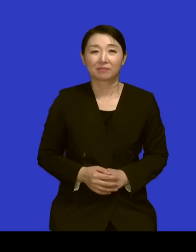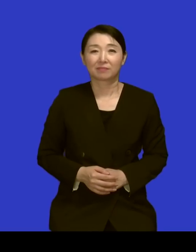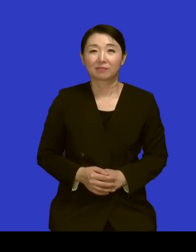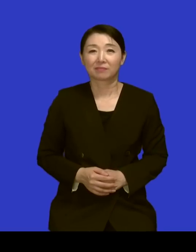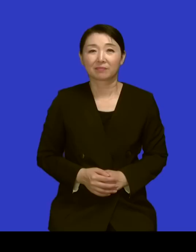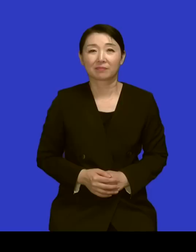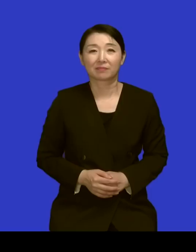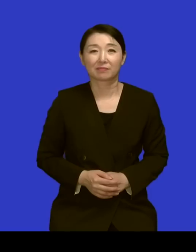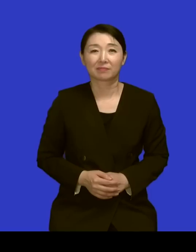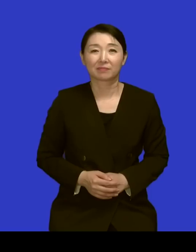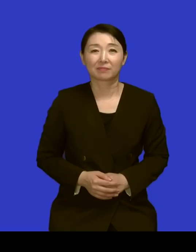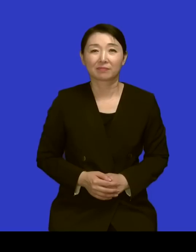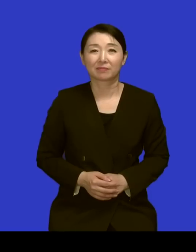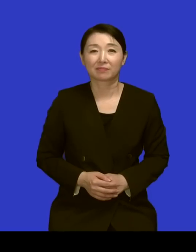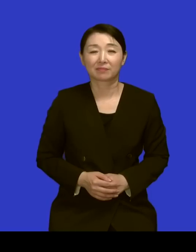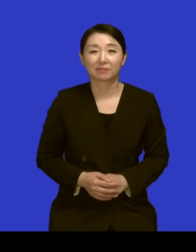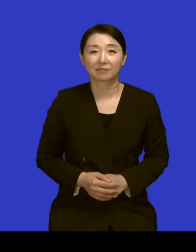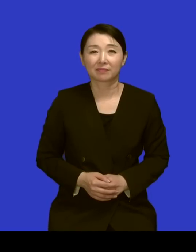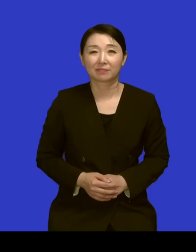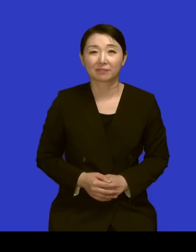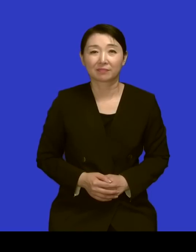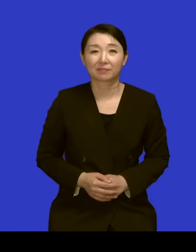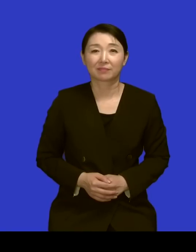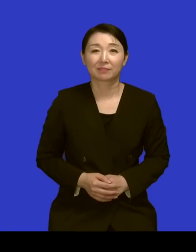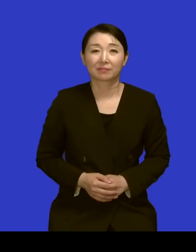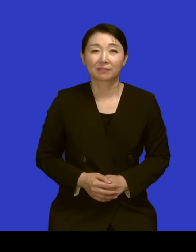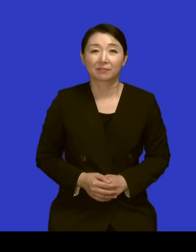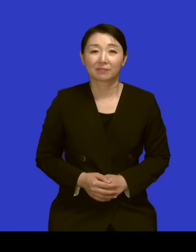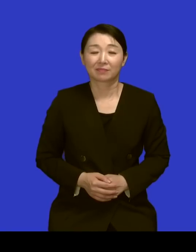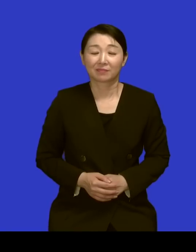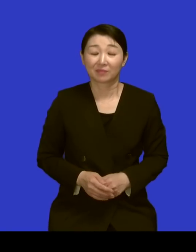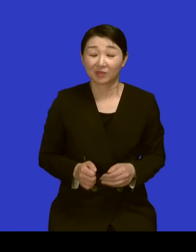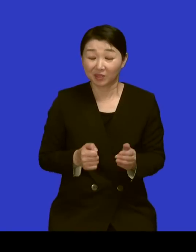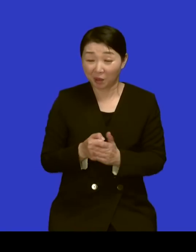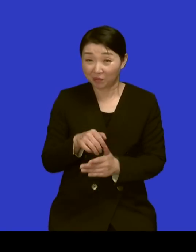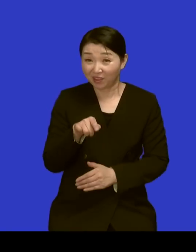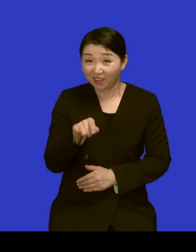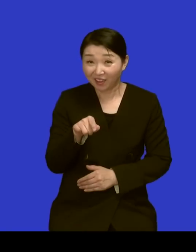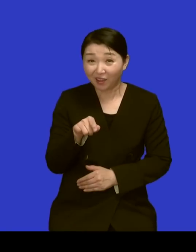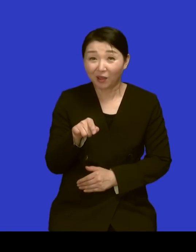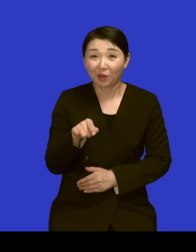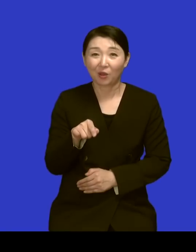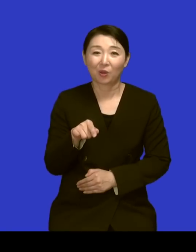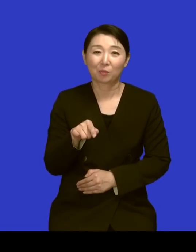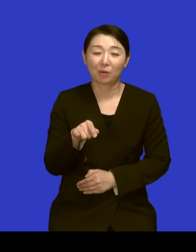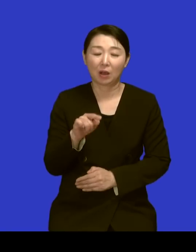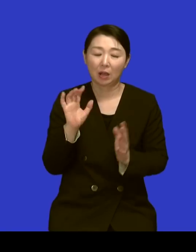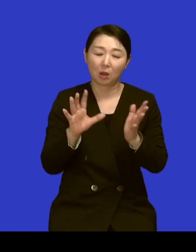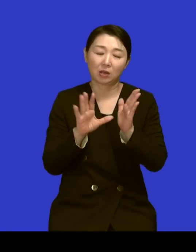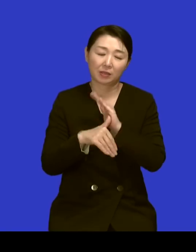그런 것들이 어렸을 이제 훈련이 돼서 뭐 지금 많이